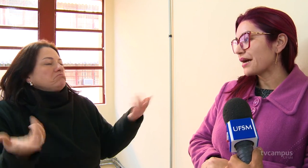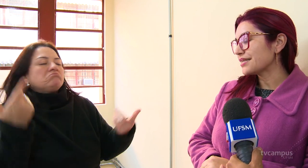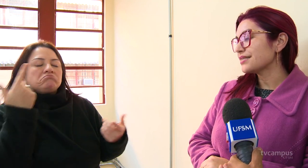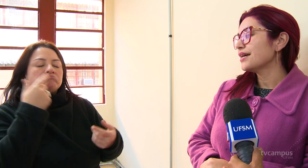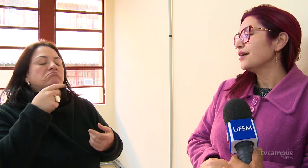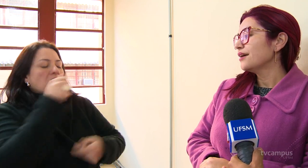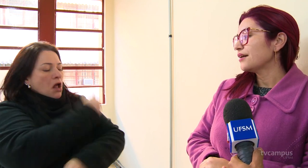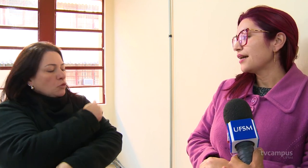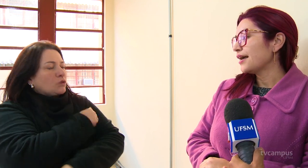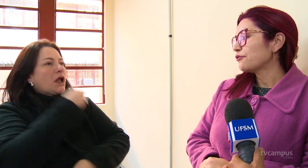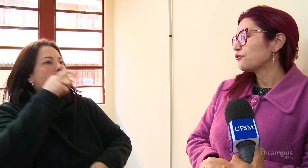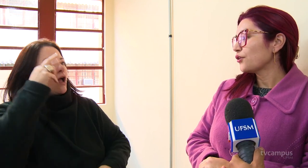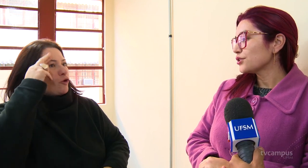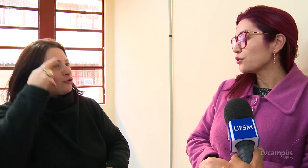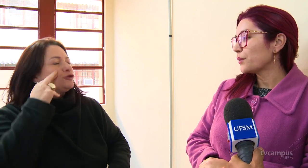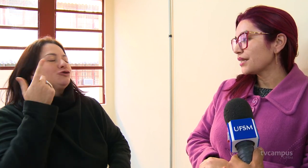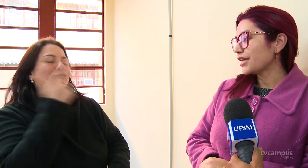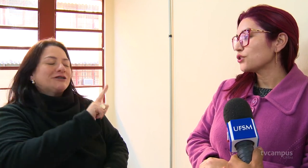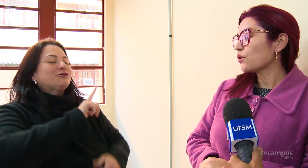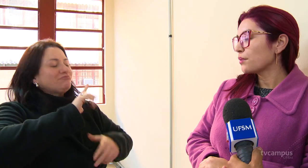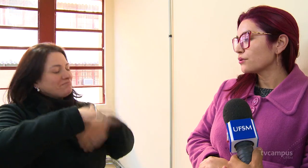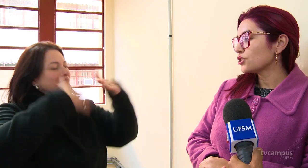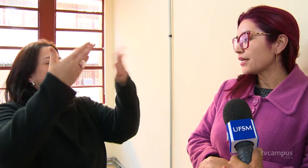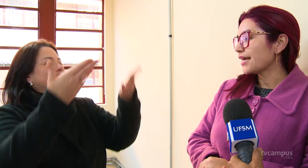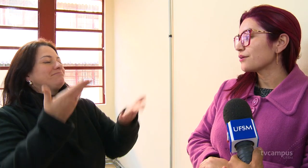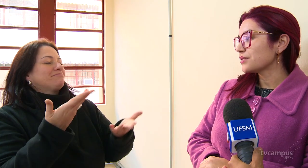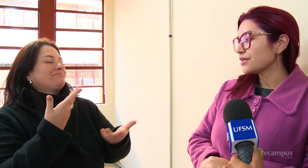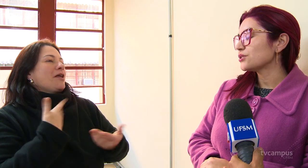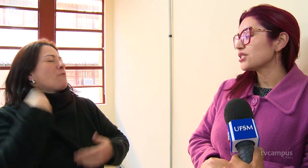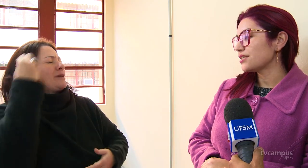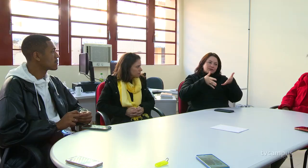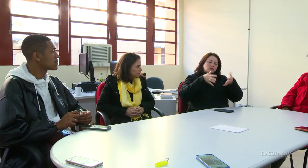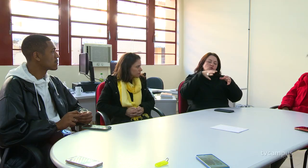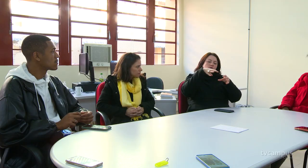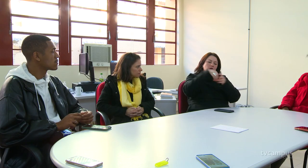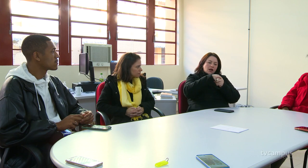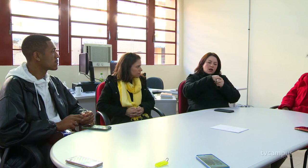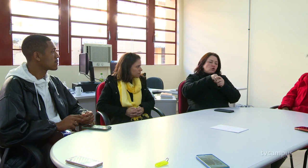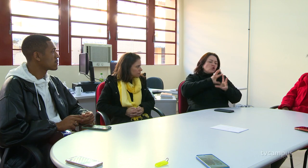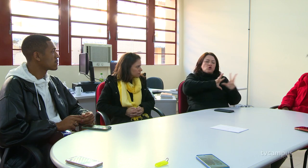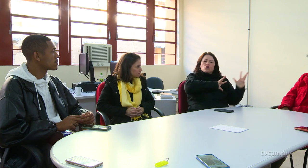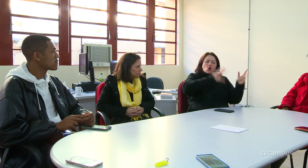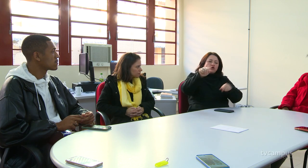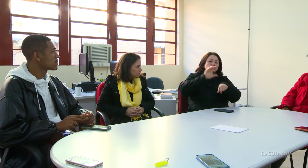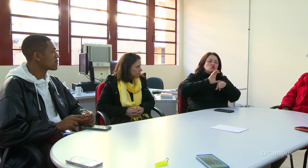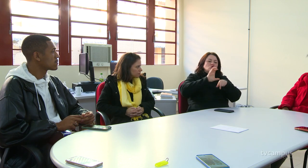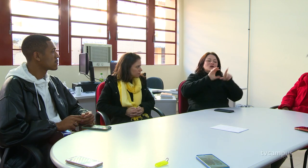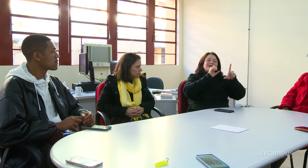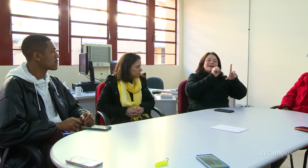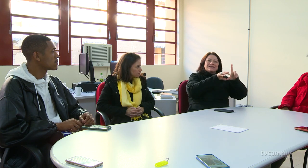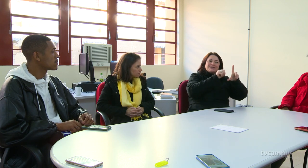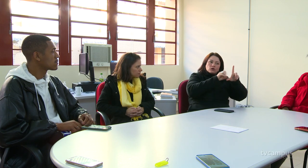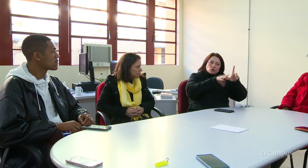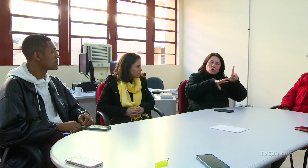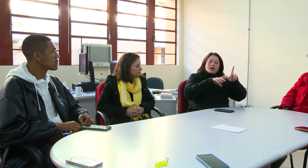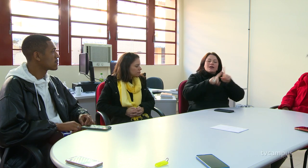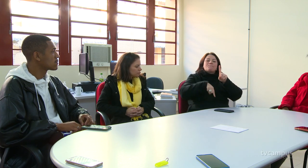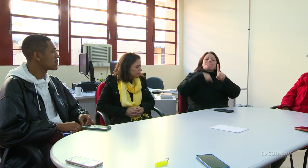mas foi surpreendente como a Ruth e Leia conseguiu se desenvolver. Carilissa fala em Libras. Repórter e outra professora observam.